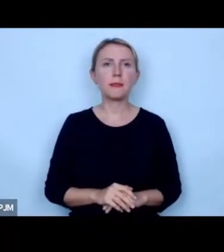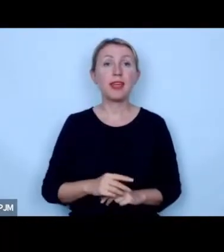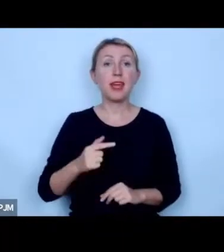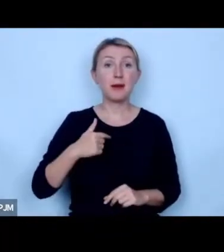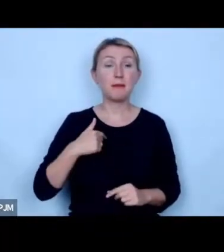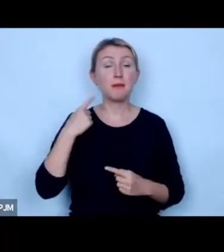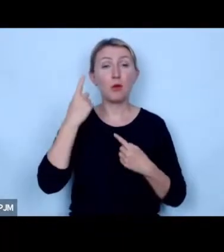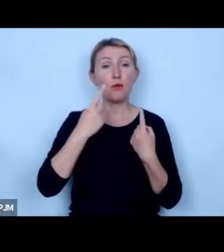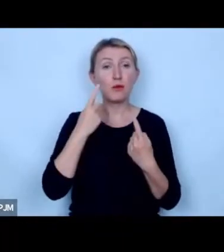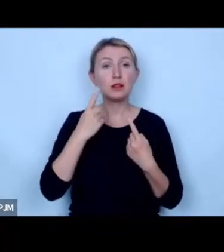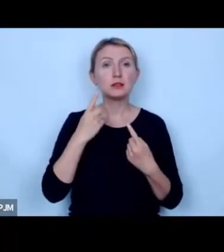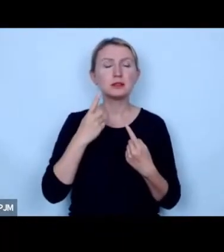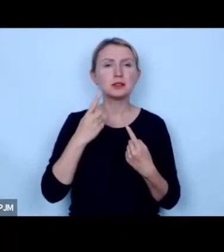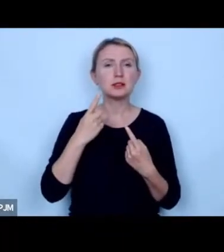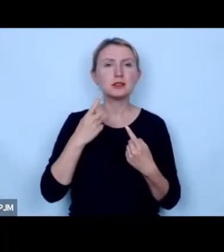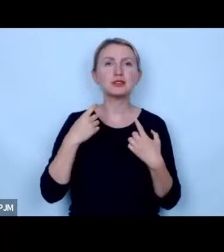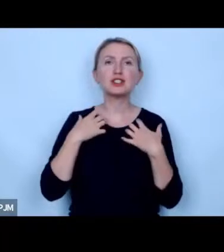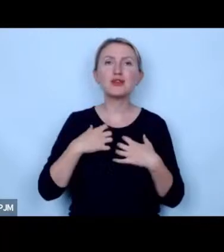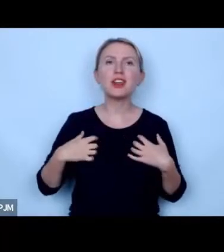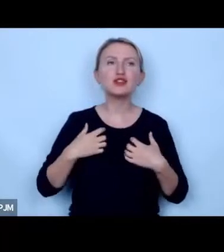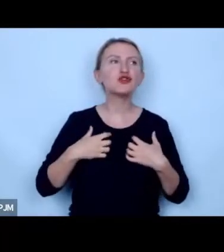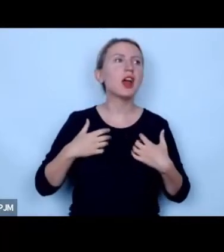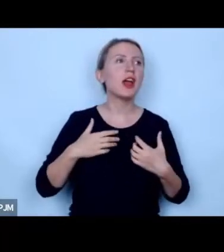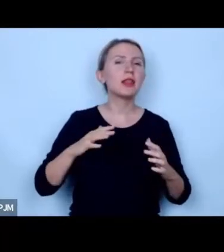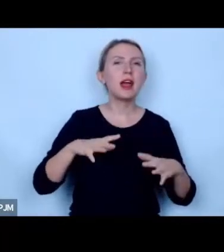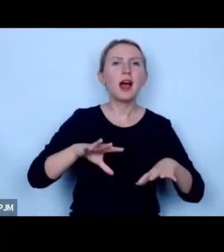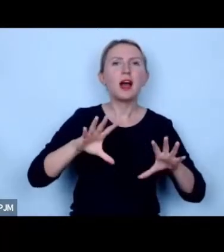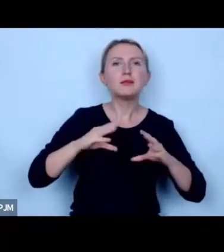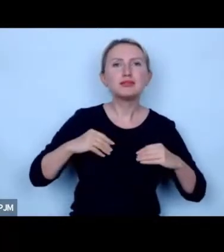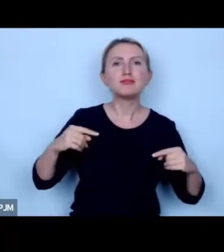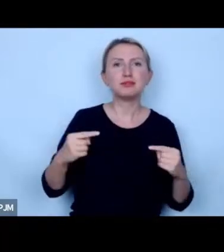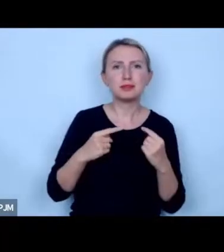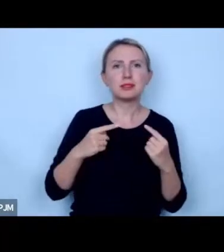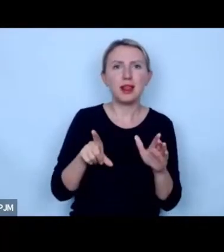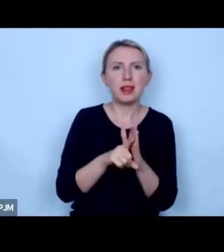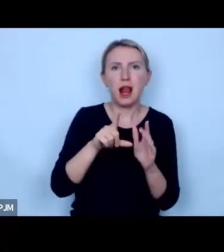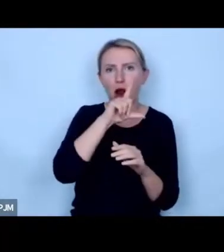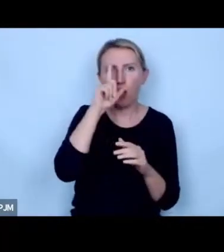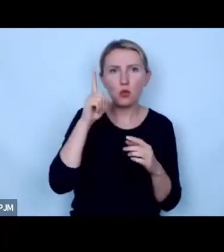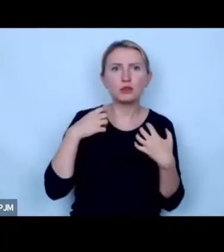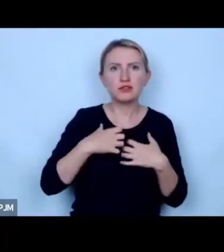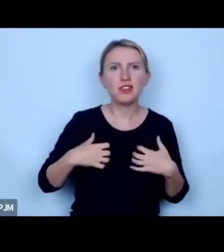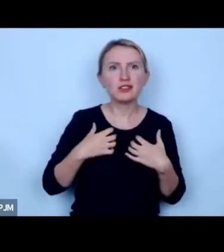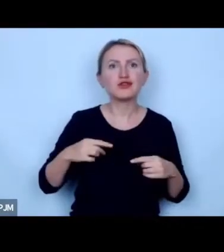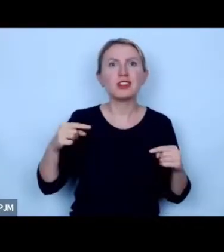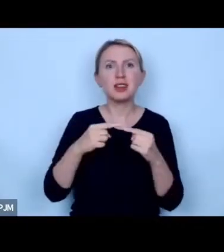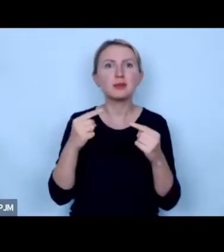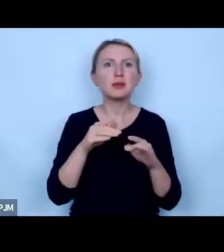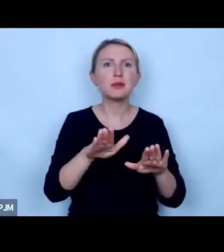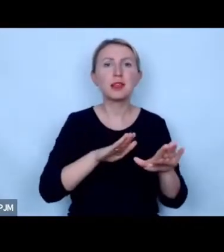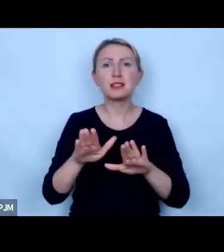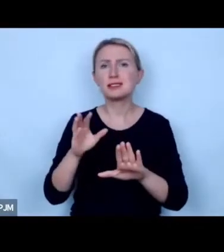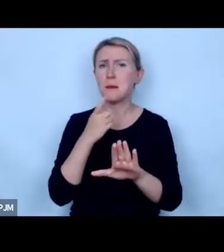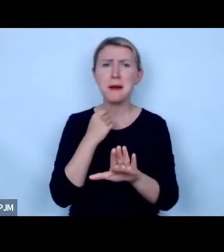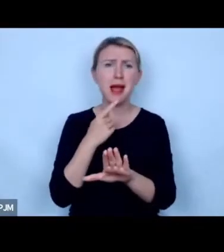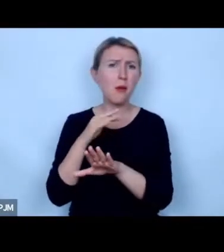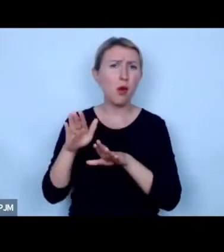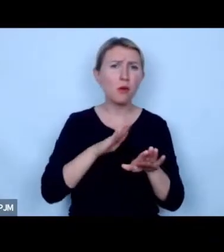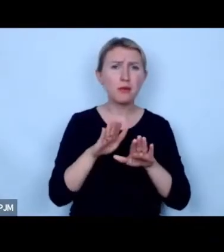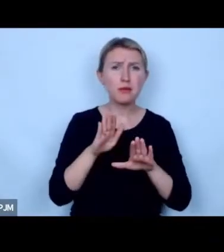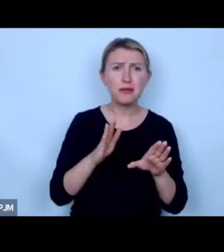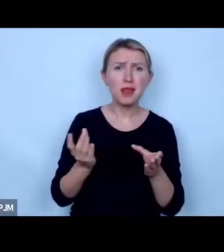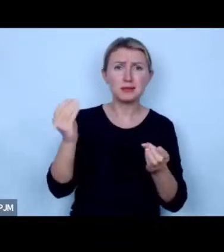uważamy że miejsc przychylnych zwierzętom jest ciągle za mało jest ich za mało i mam